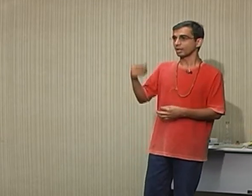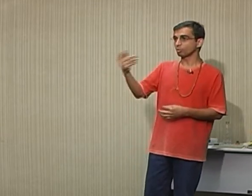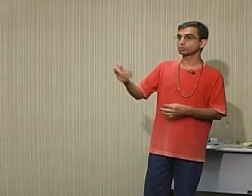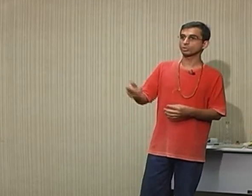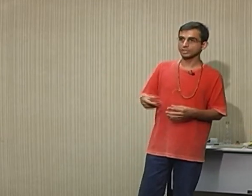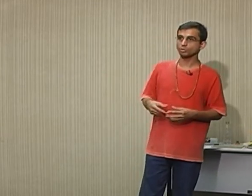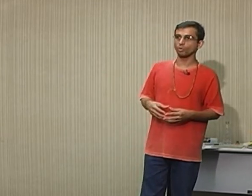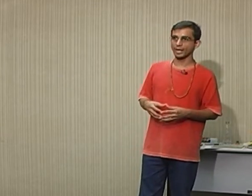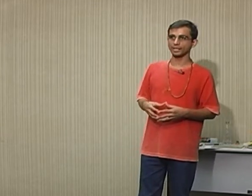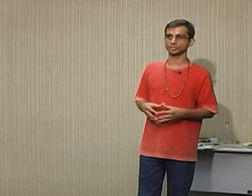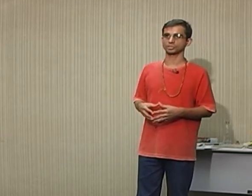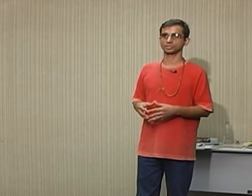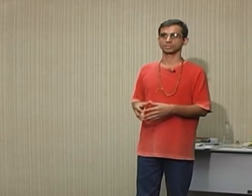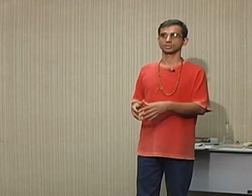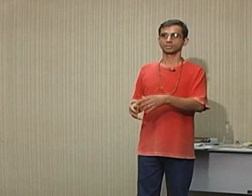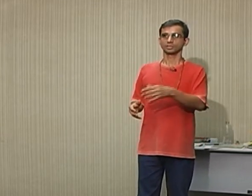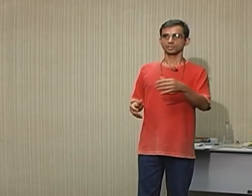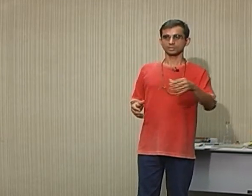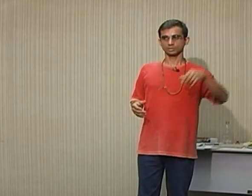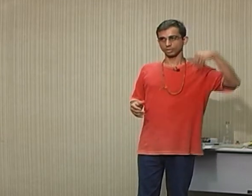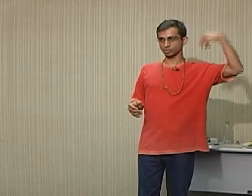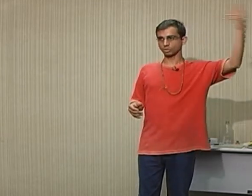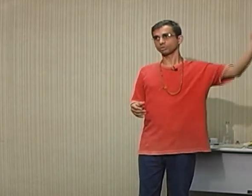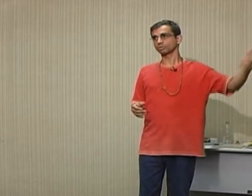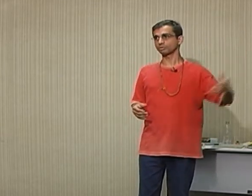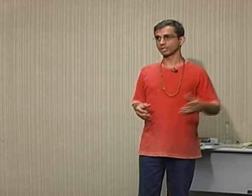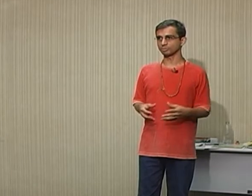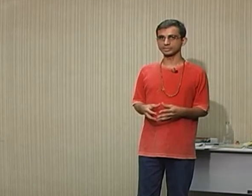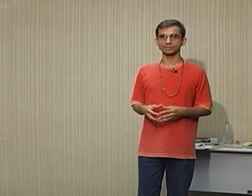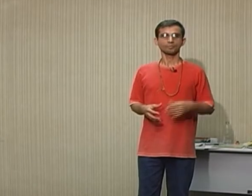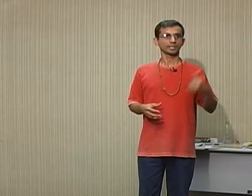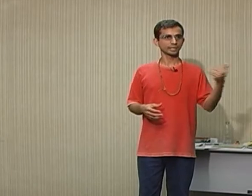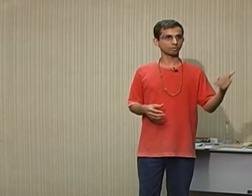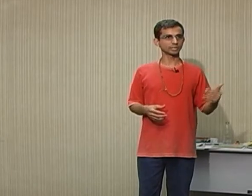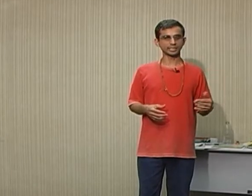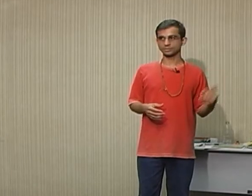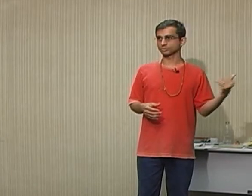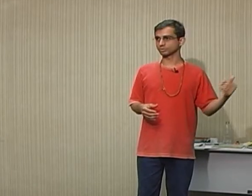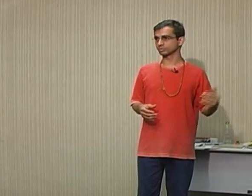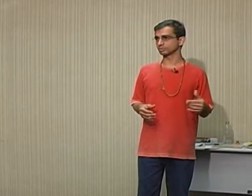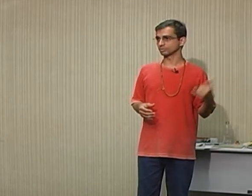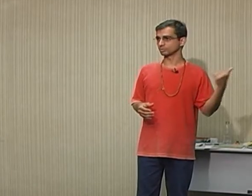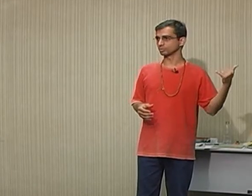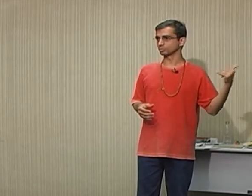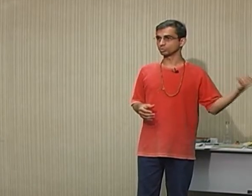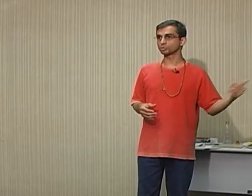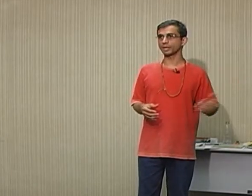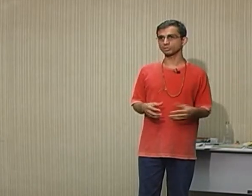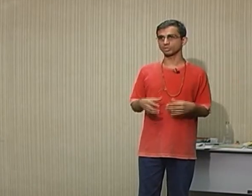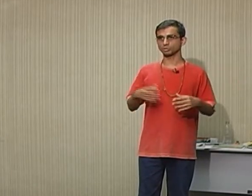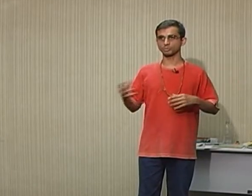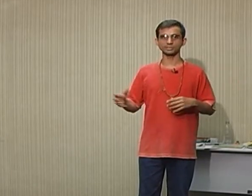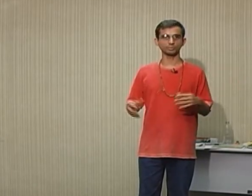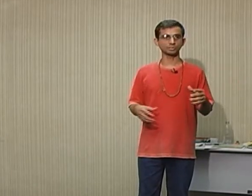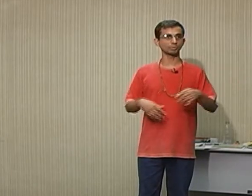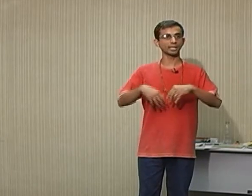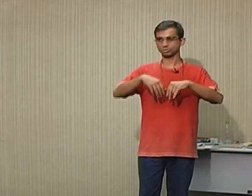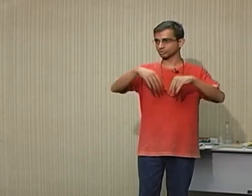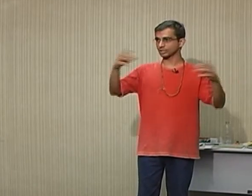é o curso Contando com Arte, que agora é só no ano que vem, né? Mas, que acontece no espaço, né? Que é o Tapete Mágico, onde tem